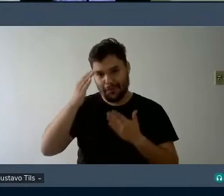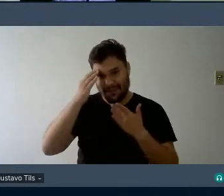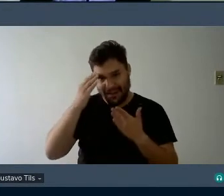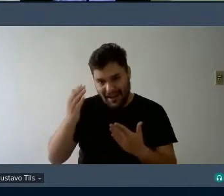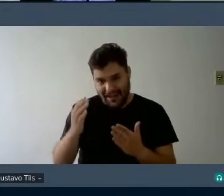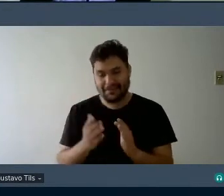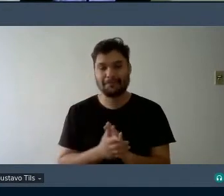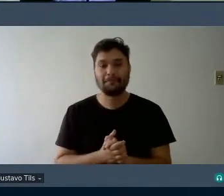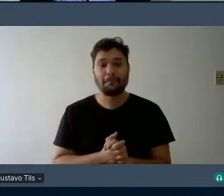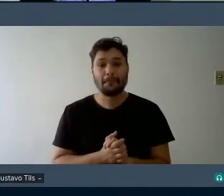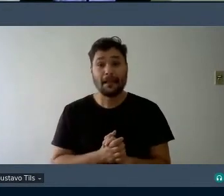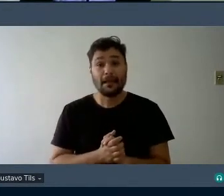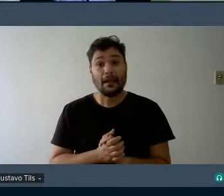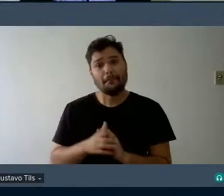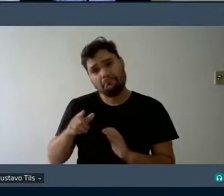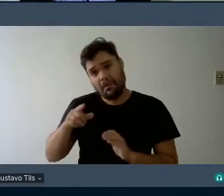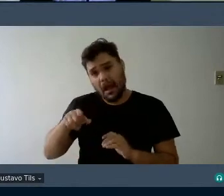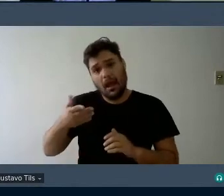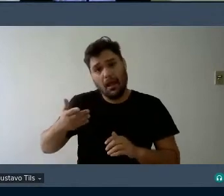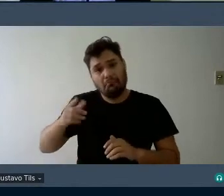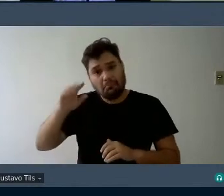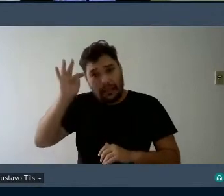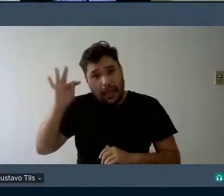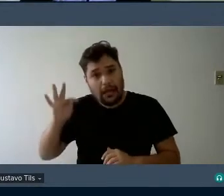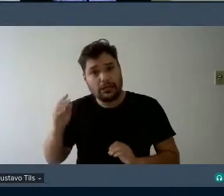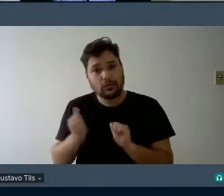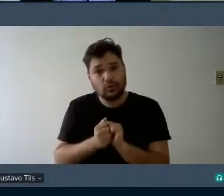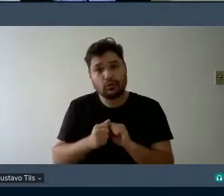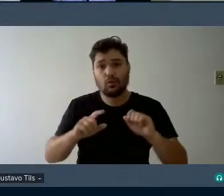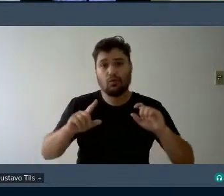gratidão para que ela tire uma foto com todo o grupo